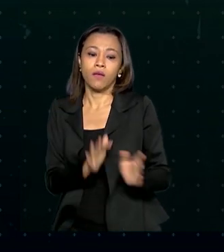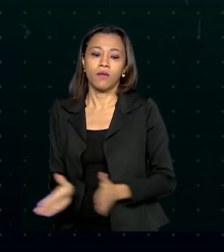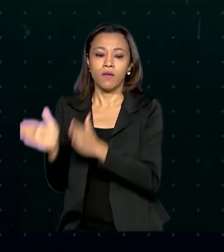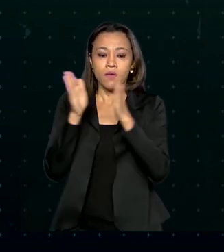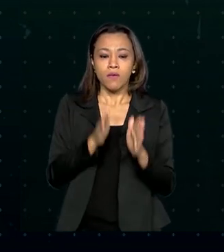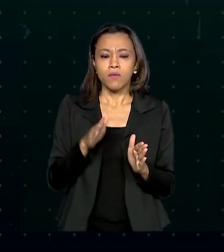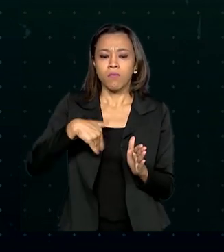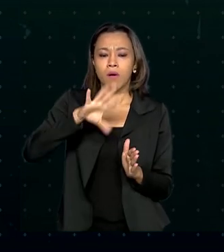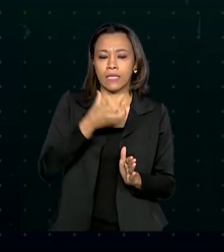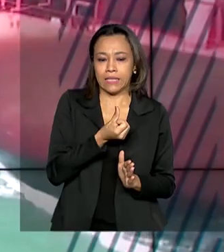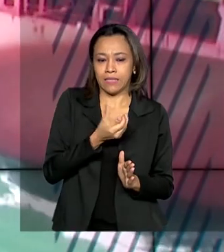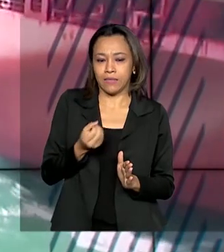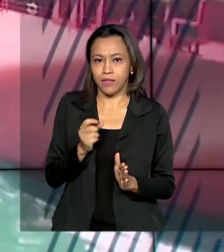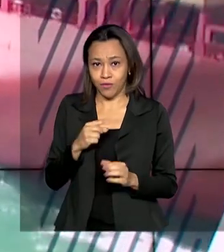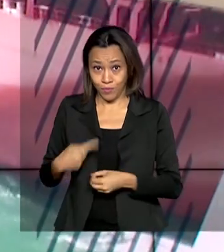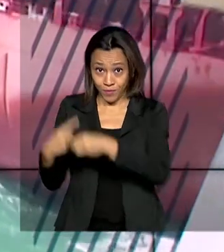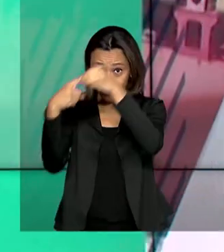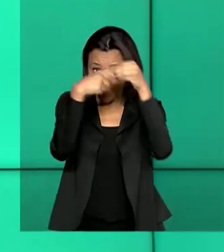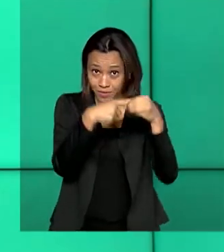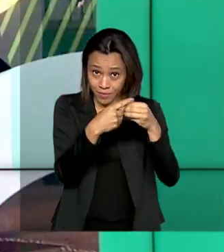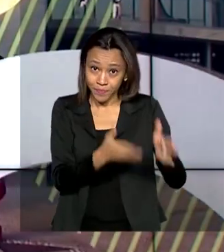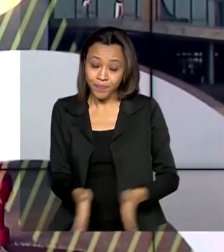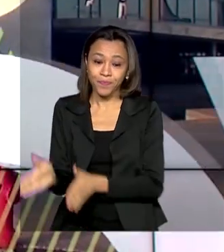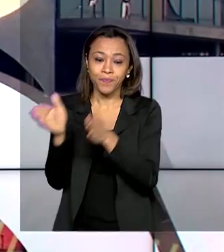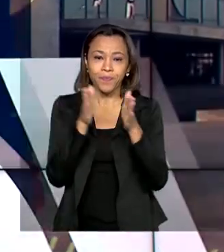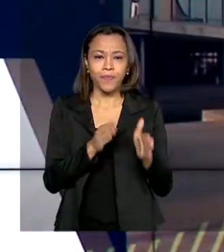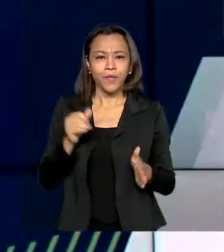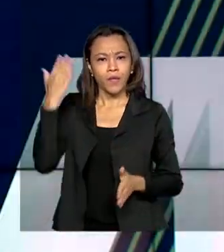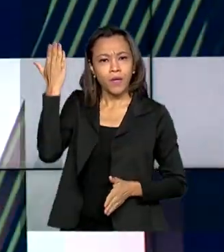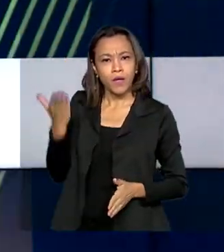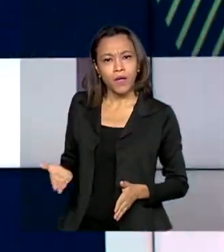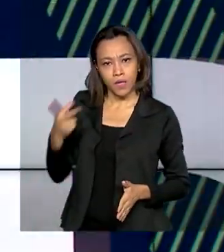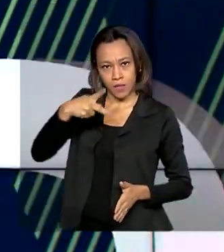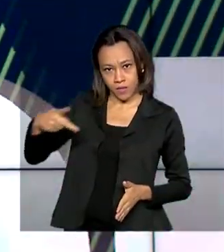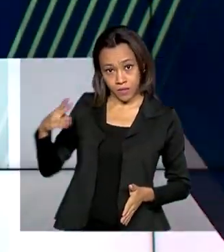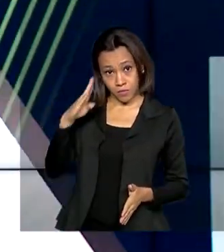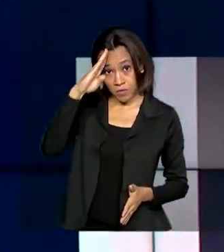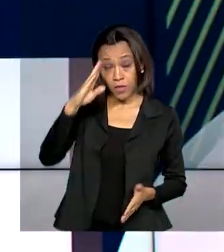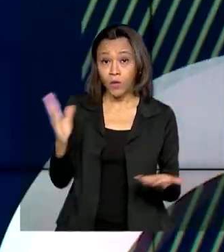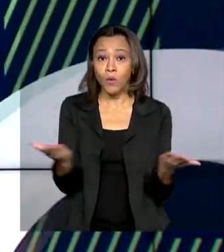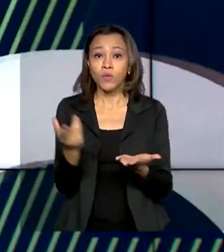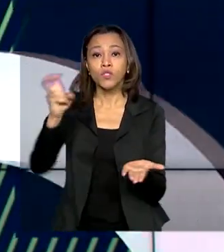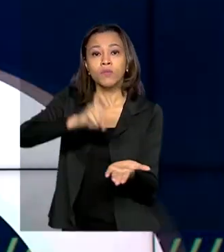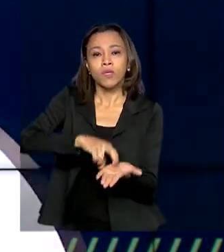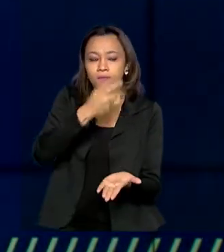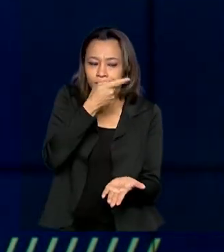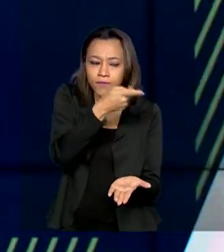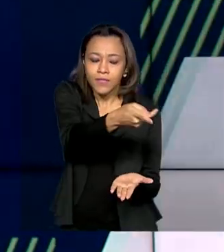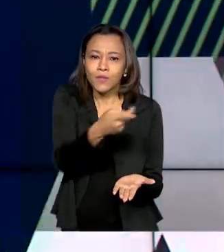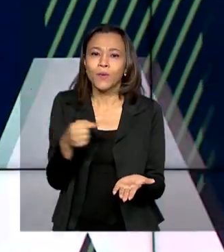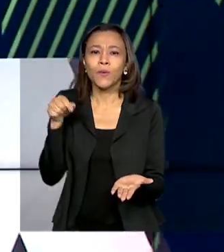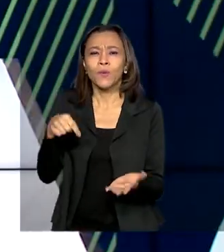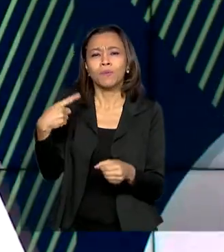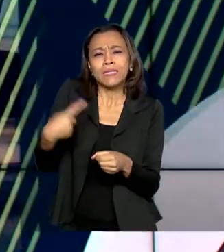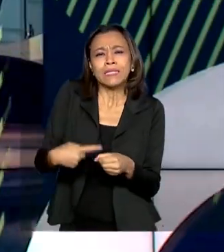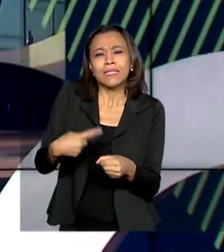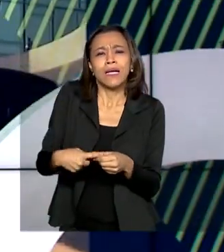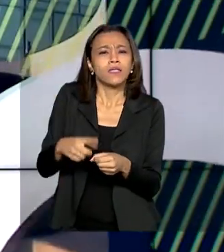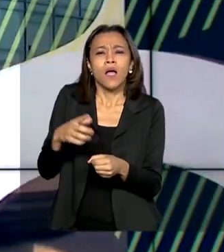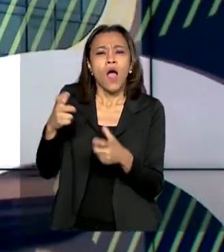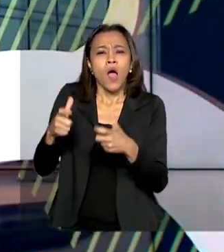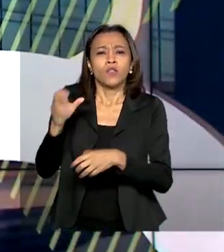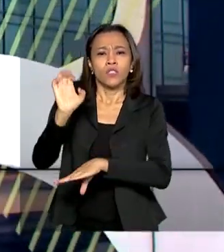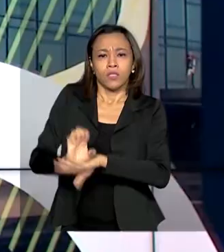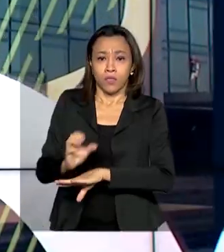municípios. O presidente Jair Bolsonaro visitou hoje pela manhã, na cidade de São Desidério, na Bahia,